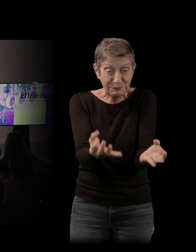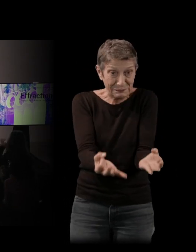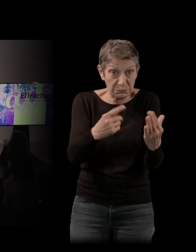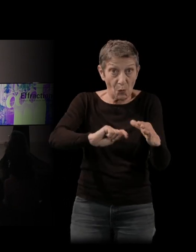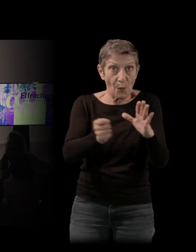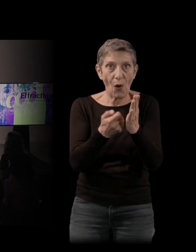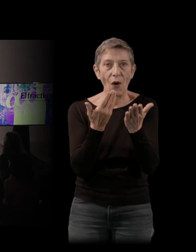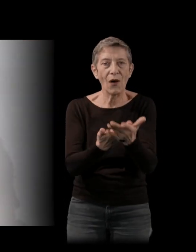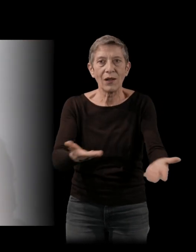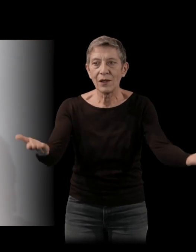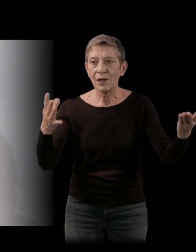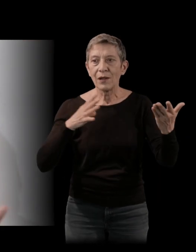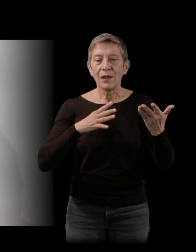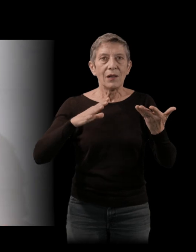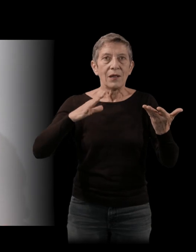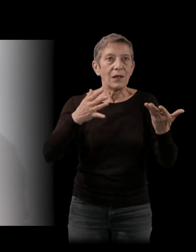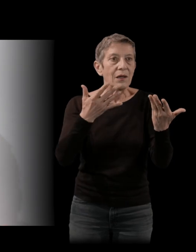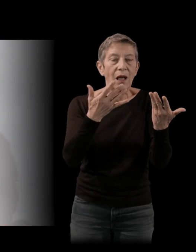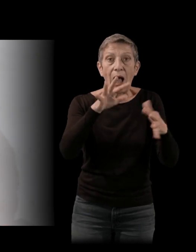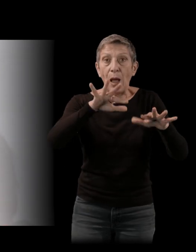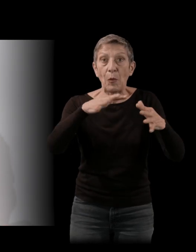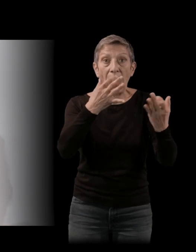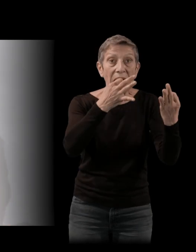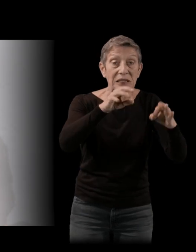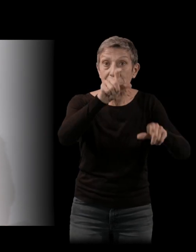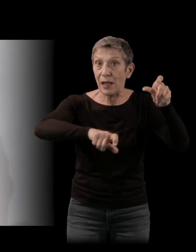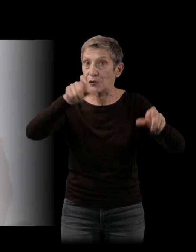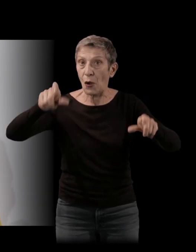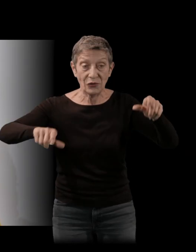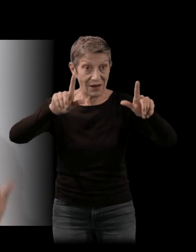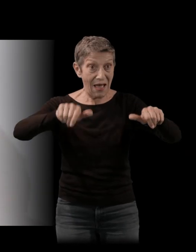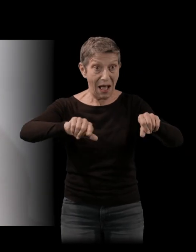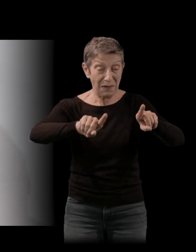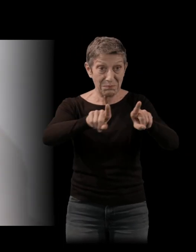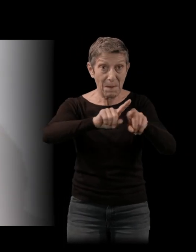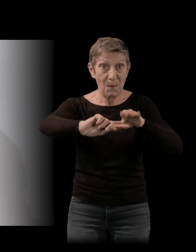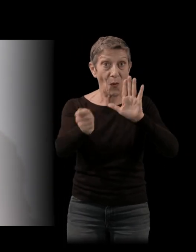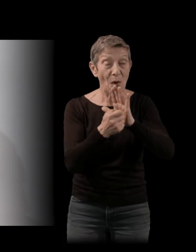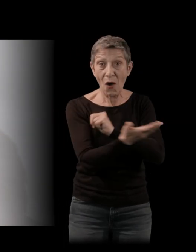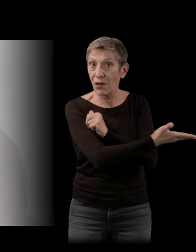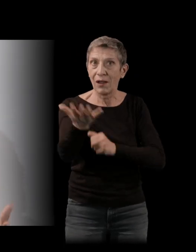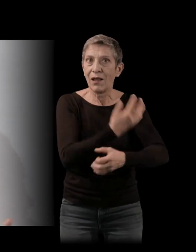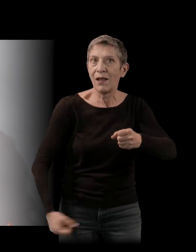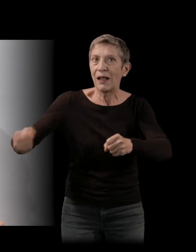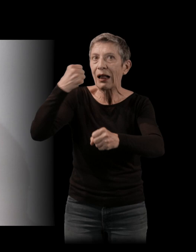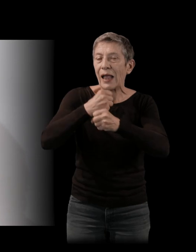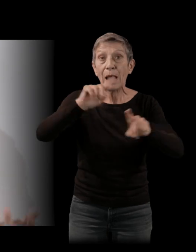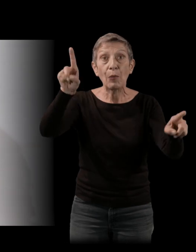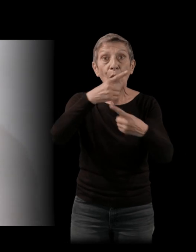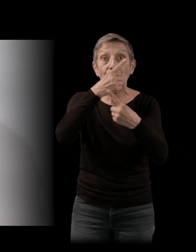a une dizaine de génies musicaux qui sont ensemble au même moment et qui vont créer une musique quasiment nationale ?